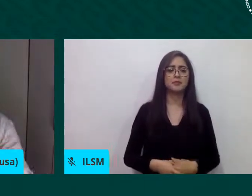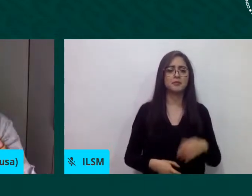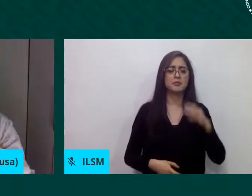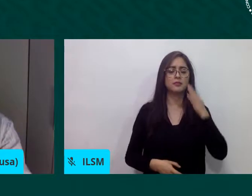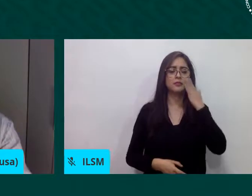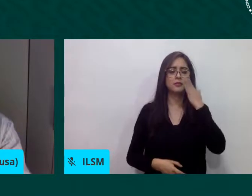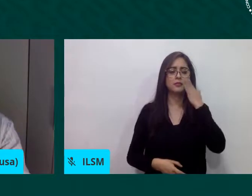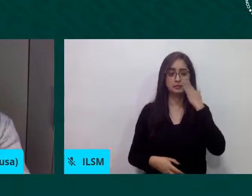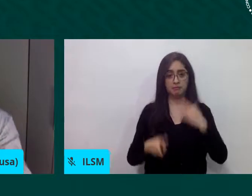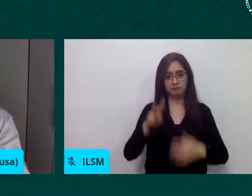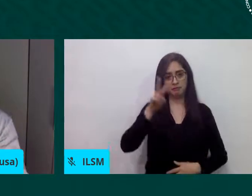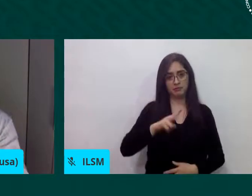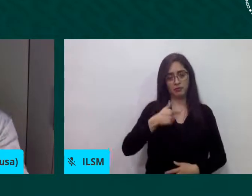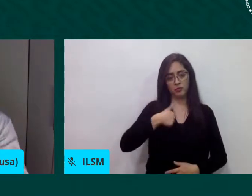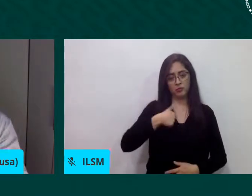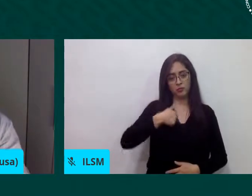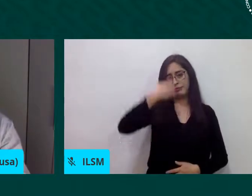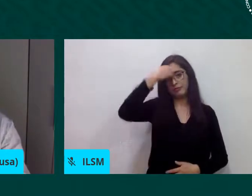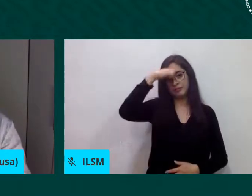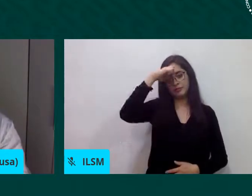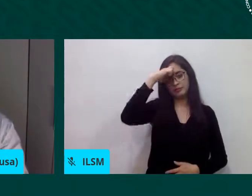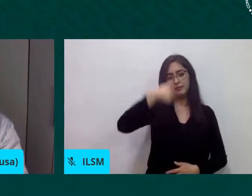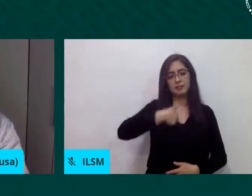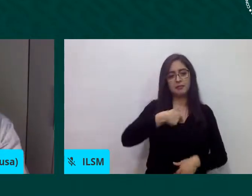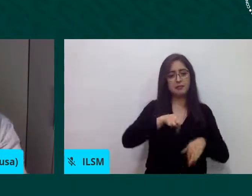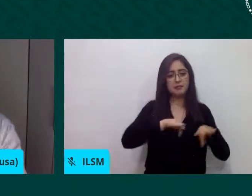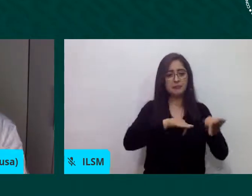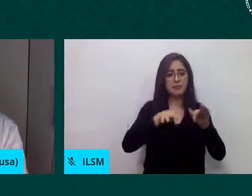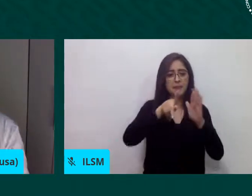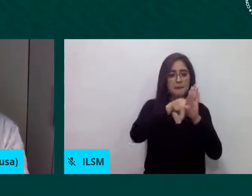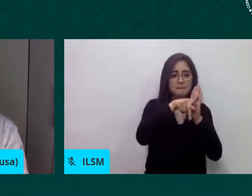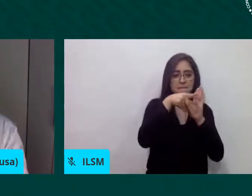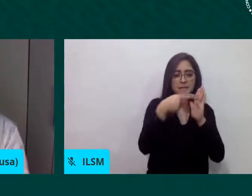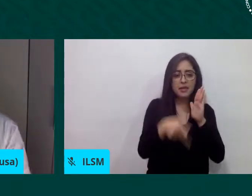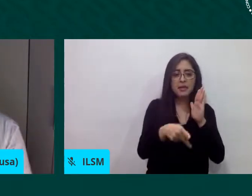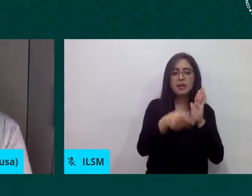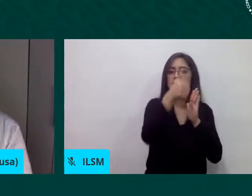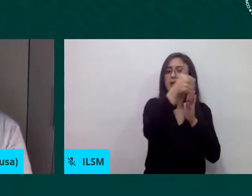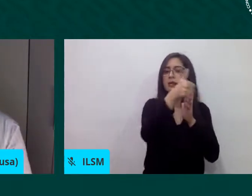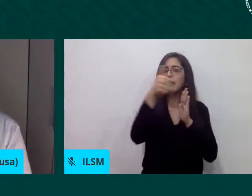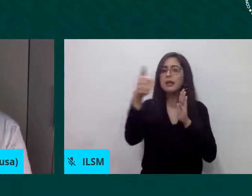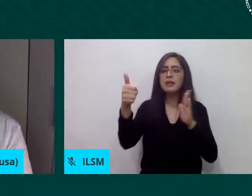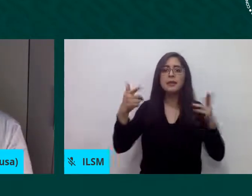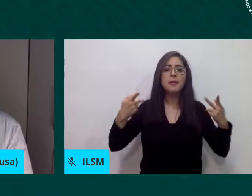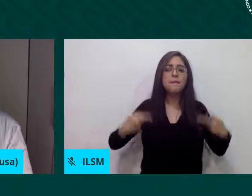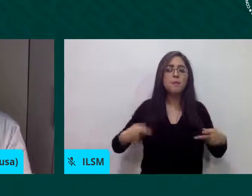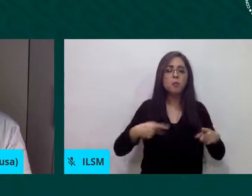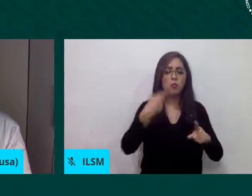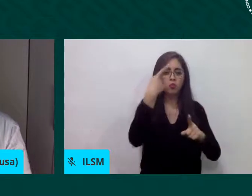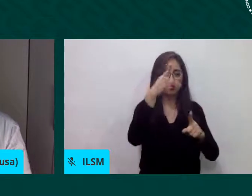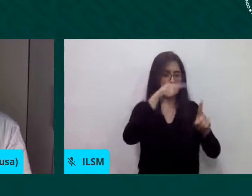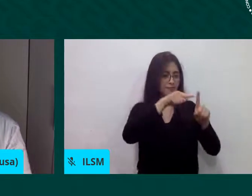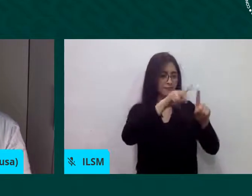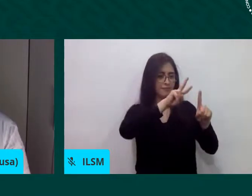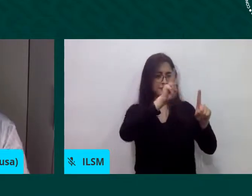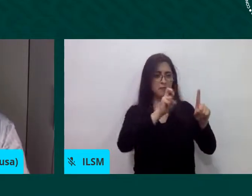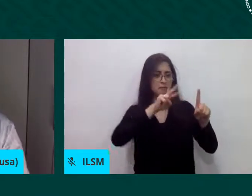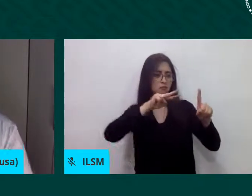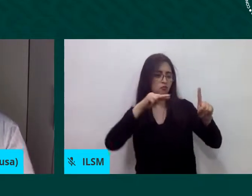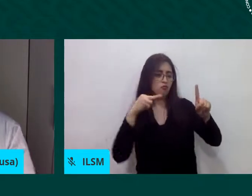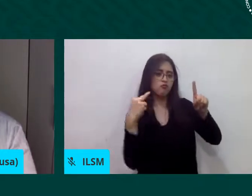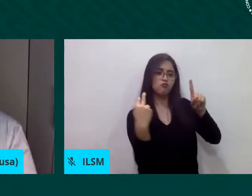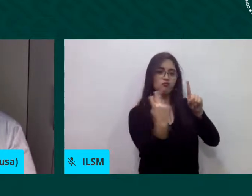mira el tema desde una perspectiva particular una perspectiva subpersonal mi perspectiva es la perspectiva de la